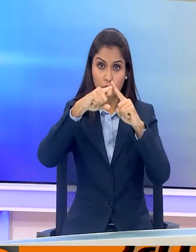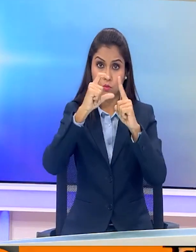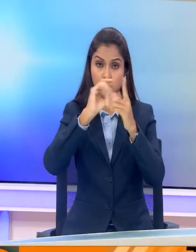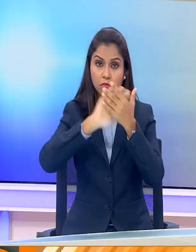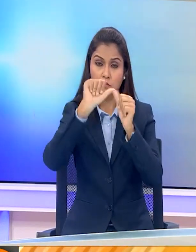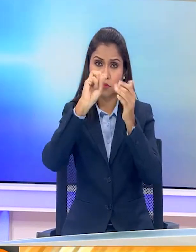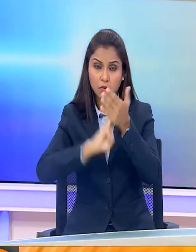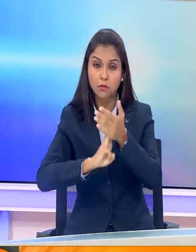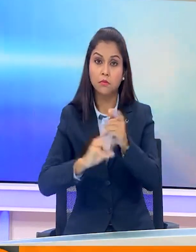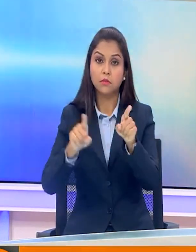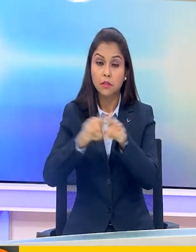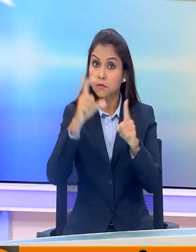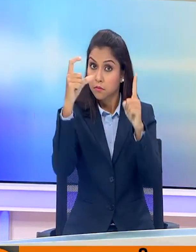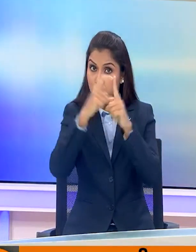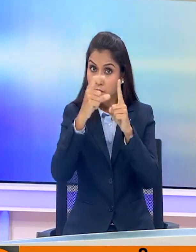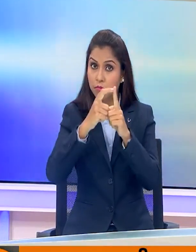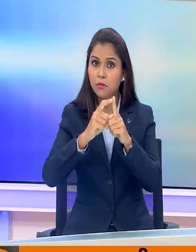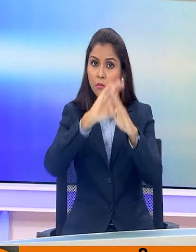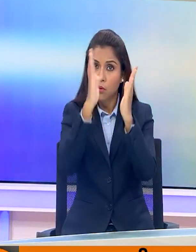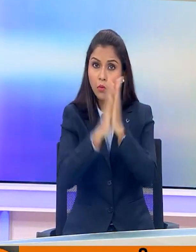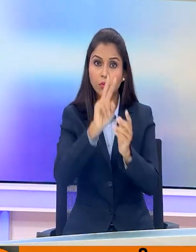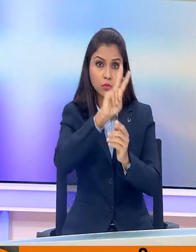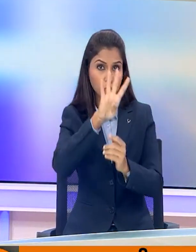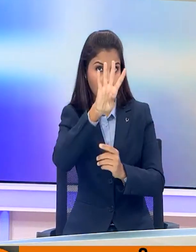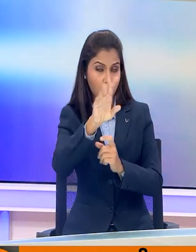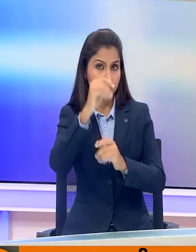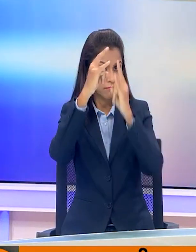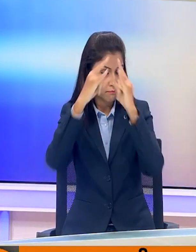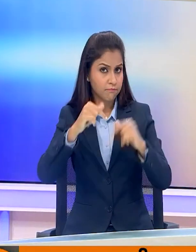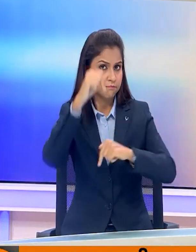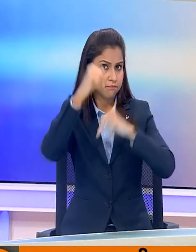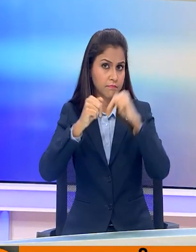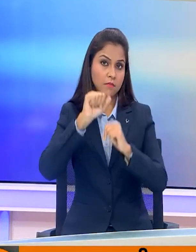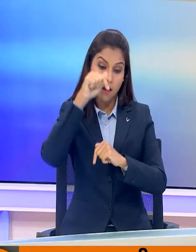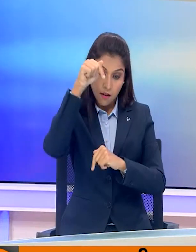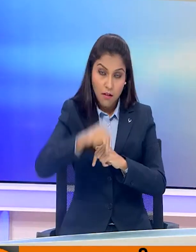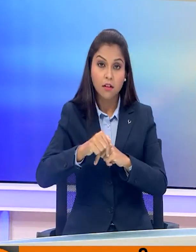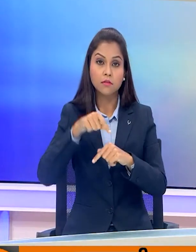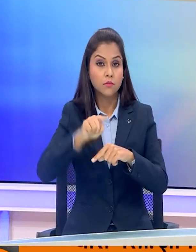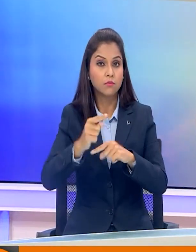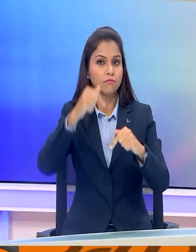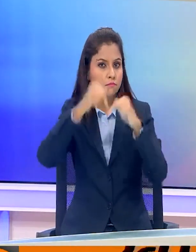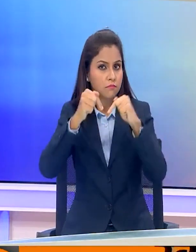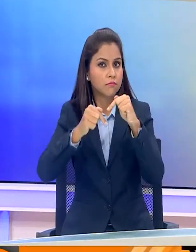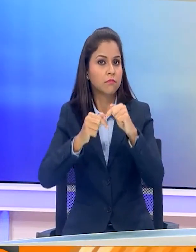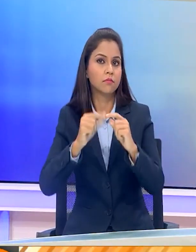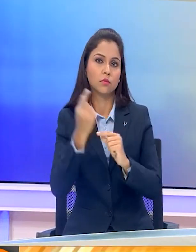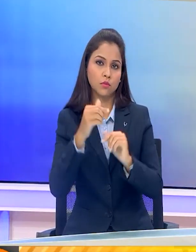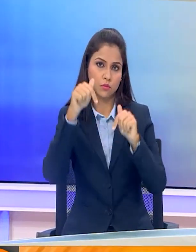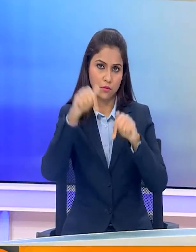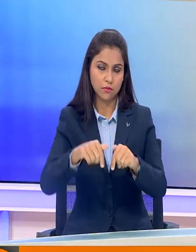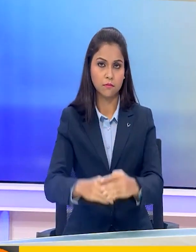दिल्ली में बनाए गए 24 विशेश मतदान के इंद्रों पर आज अपने मताधिकार का प्रयोग करेंगे